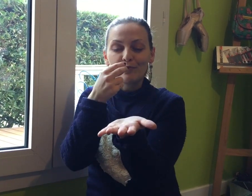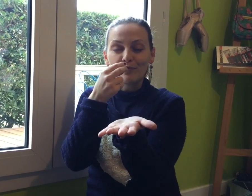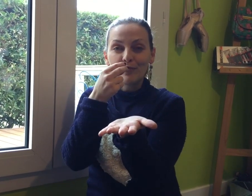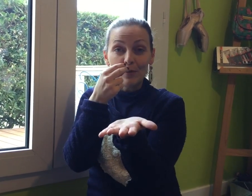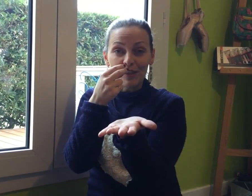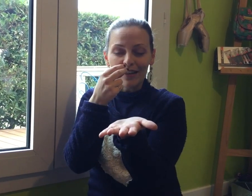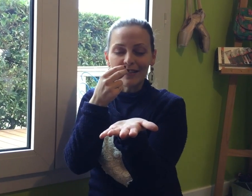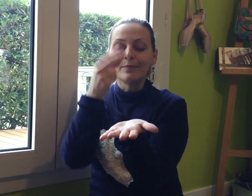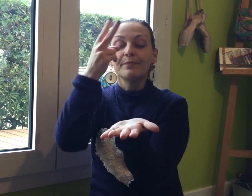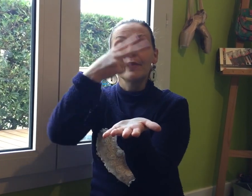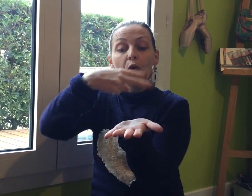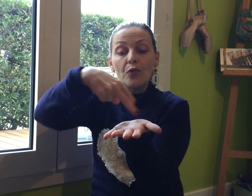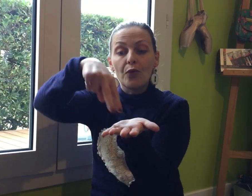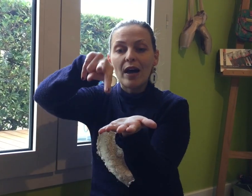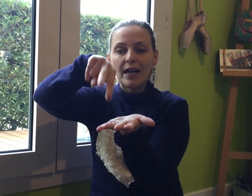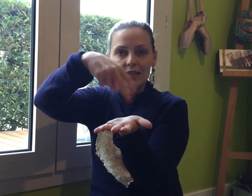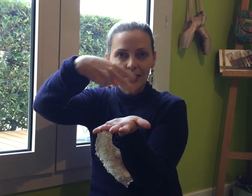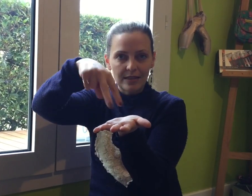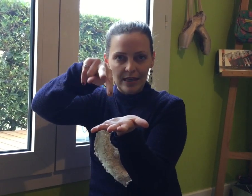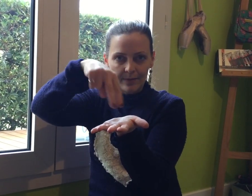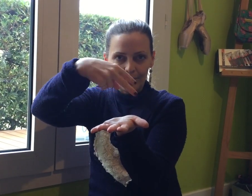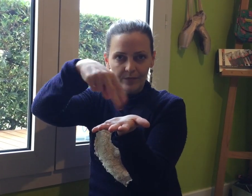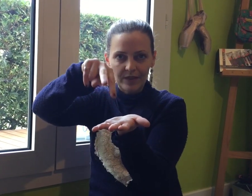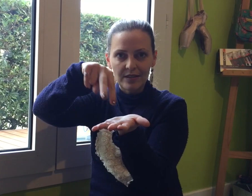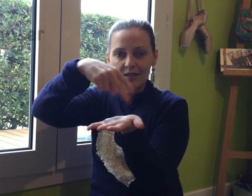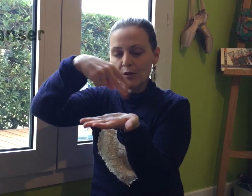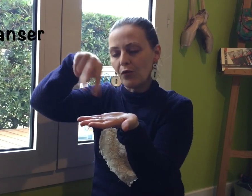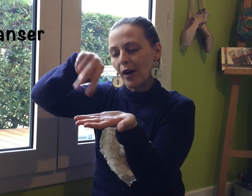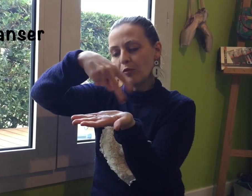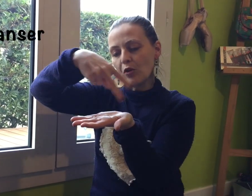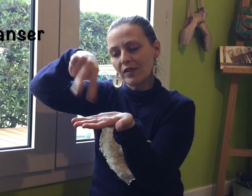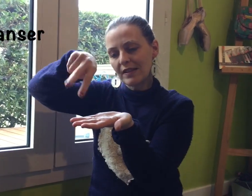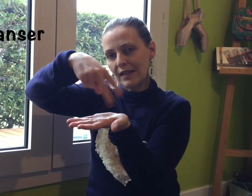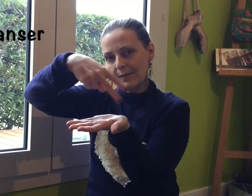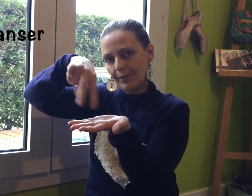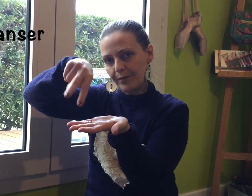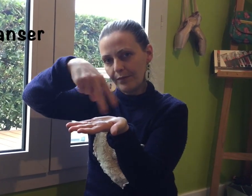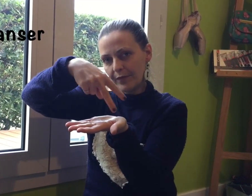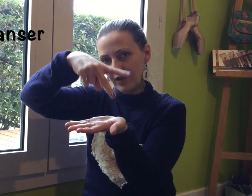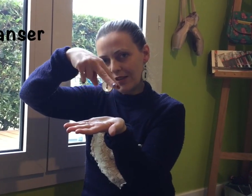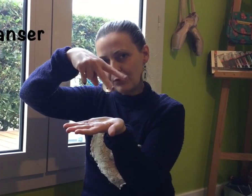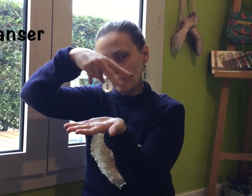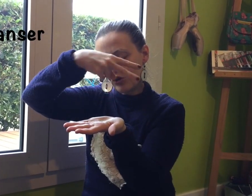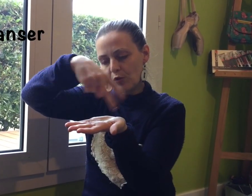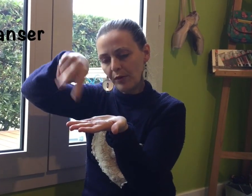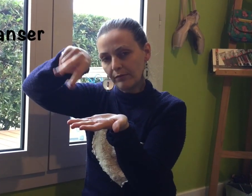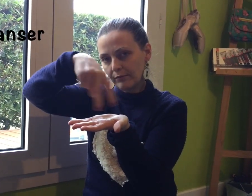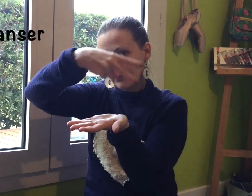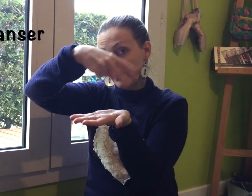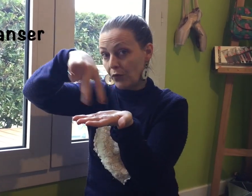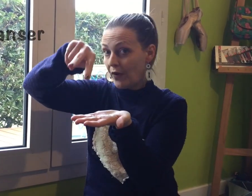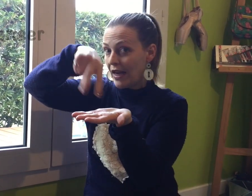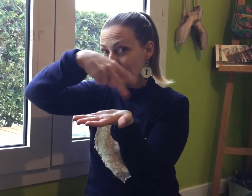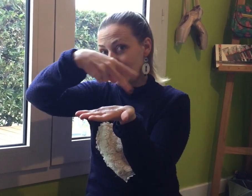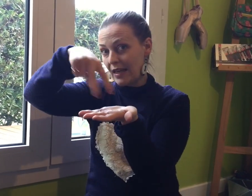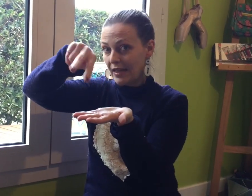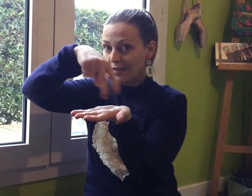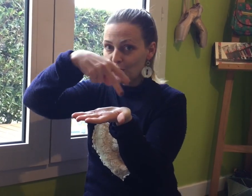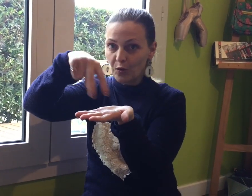Les petits radis Les Valsaient Ça c'est le verbe danser Voilà, c'est vos deux jambes Valsaient Sans